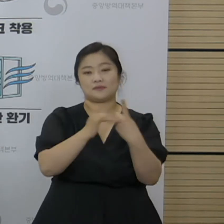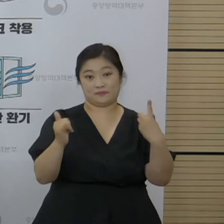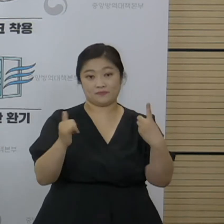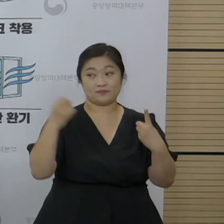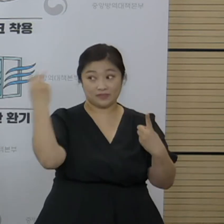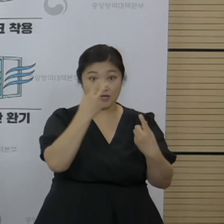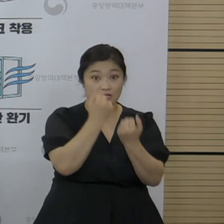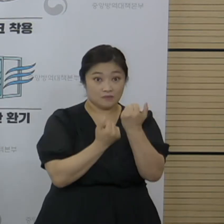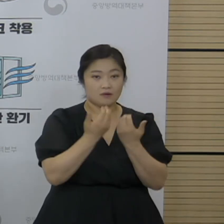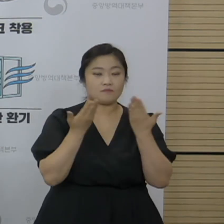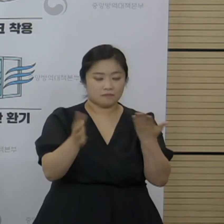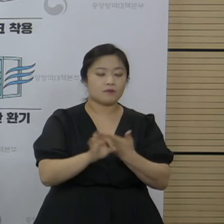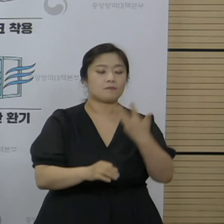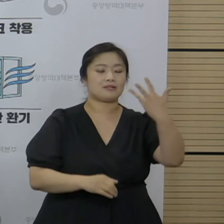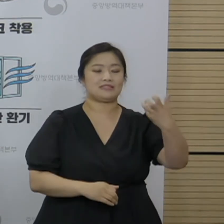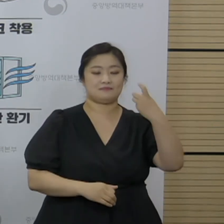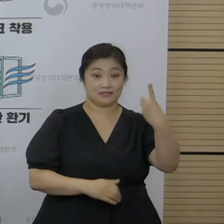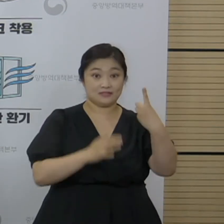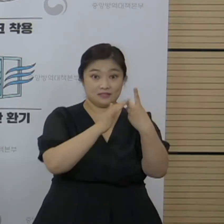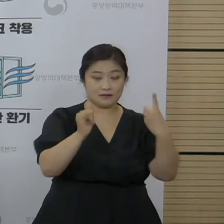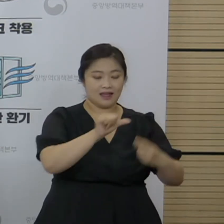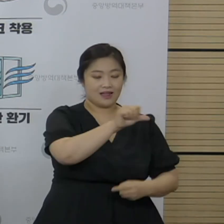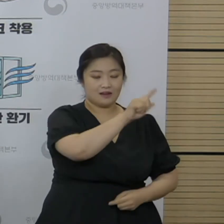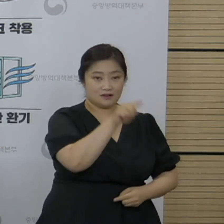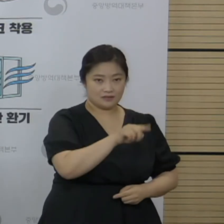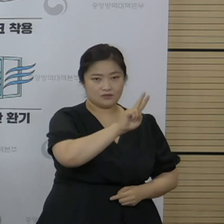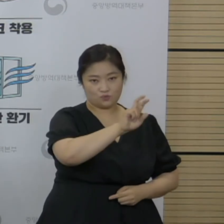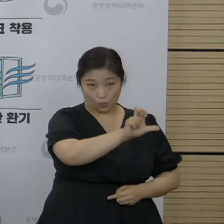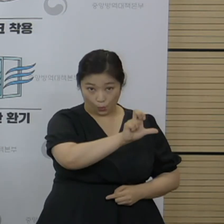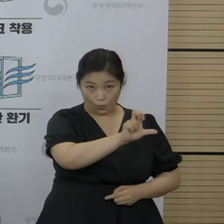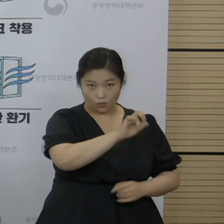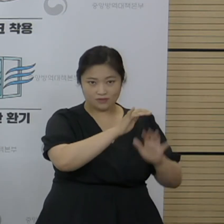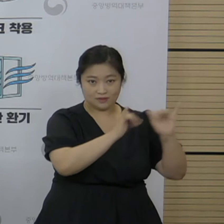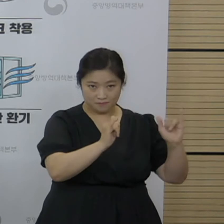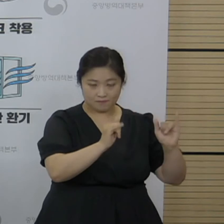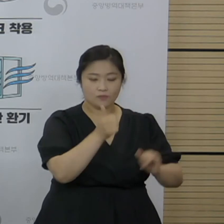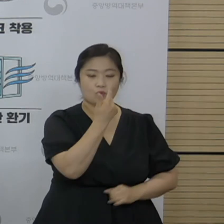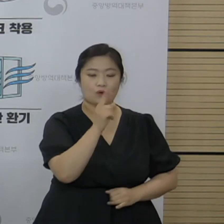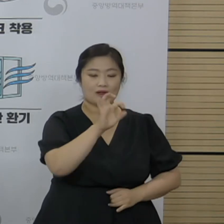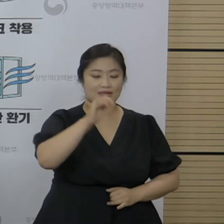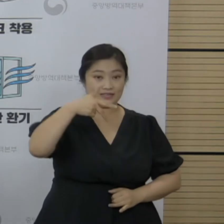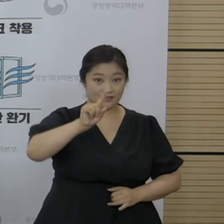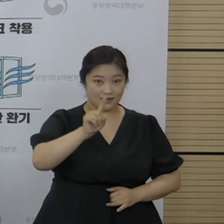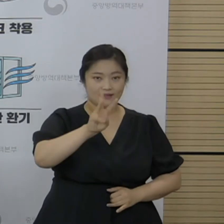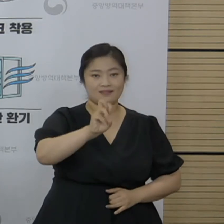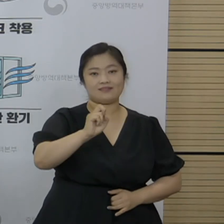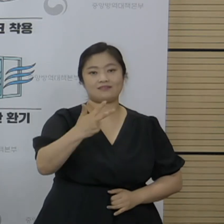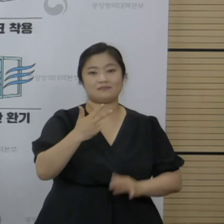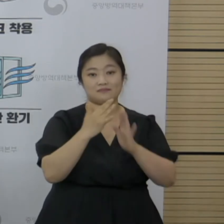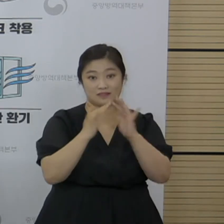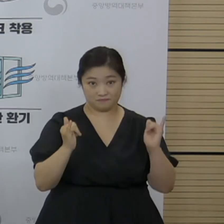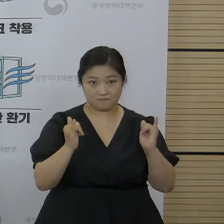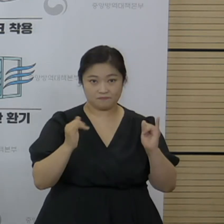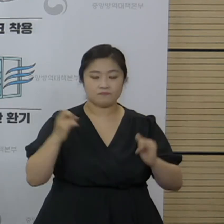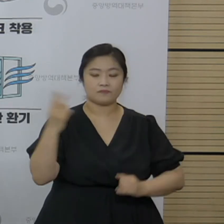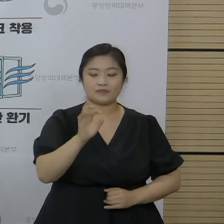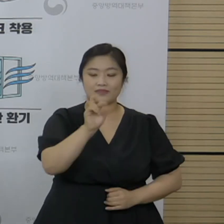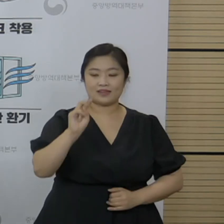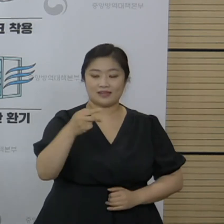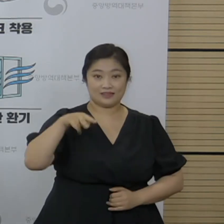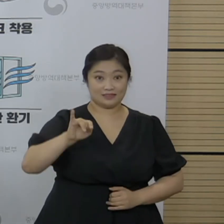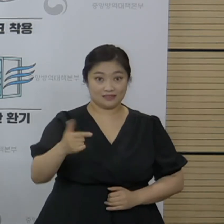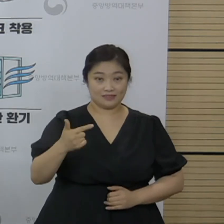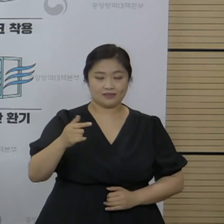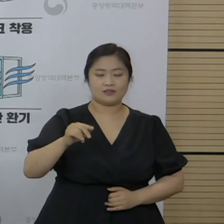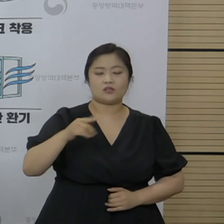설명드리면 81명, 아스트라제네카가 25, 화이자가 37, 얀센이